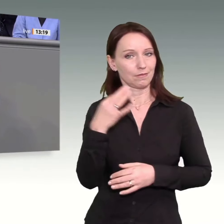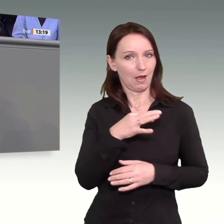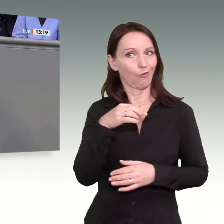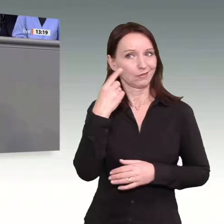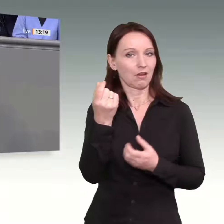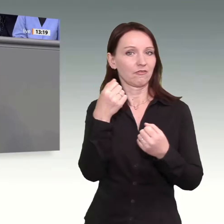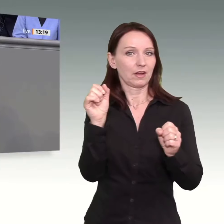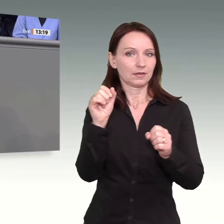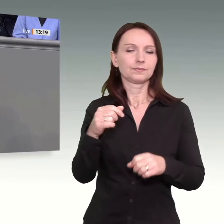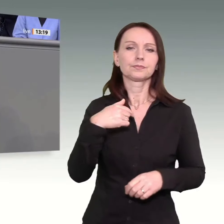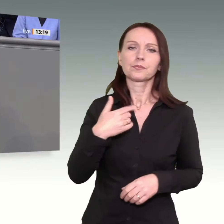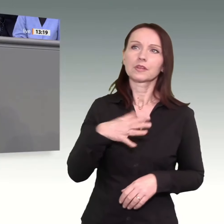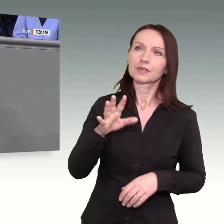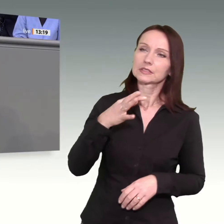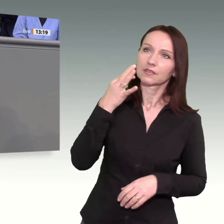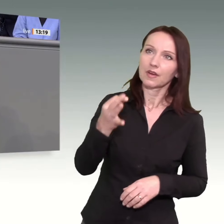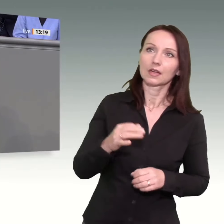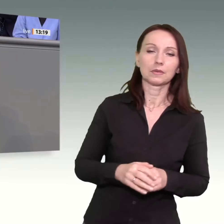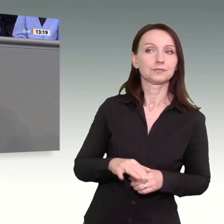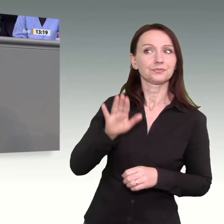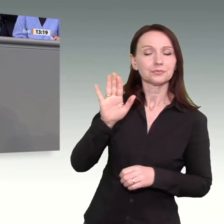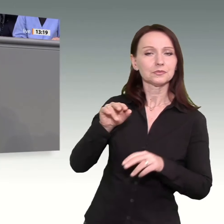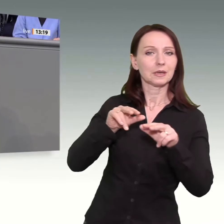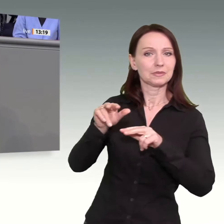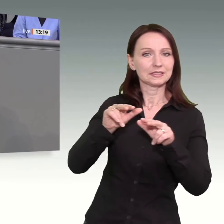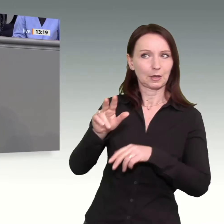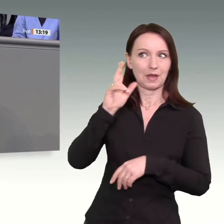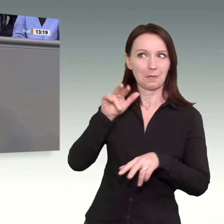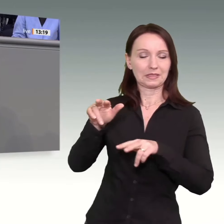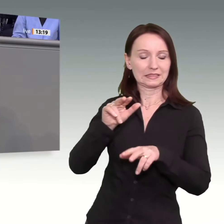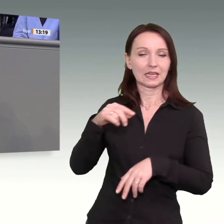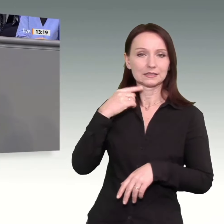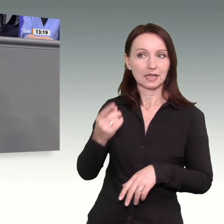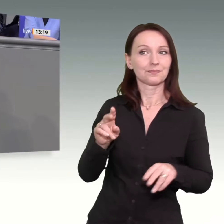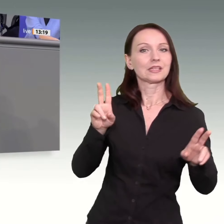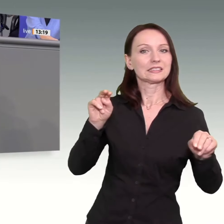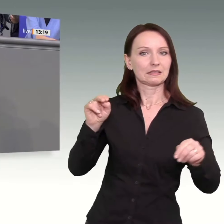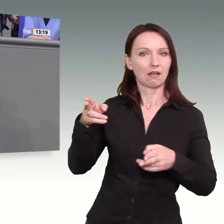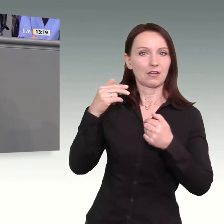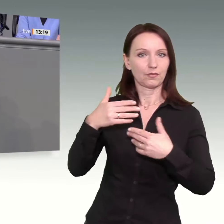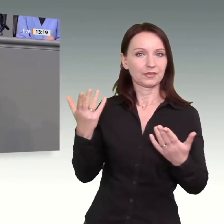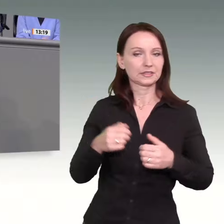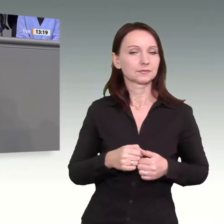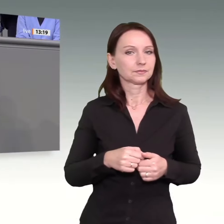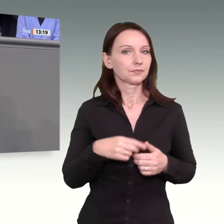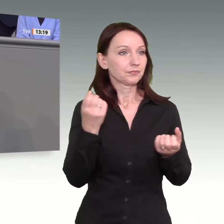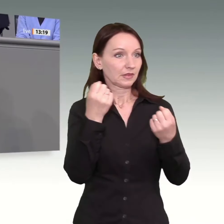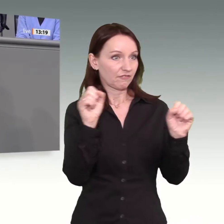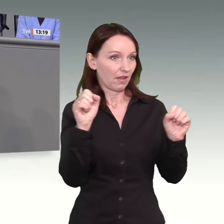und Sie, Ihr Ministerium, Minister, sagen, ich zitiere, Die Freiheit muss heute durch